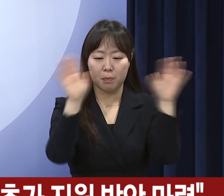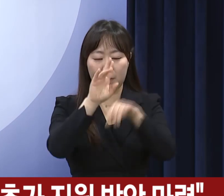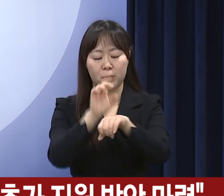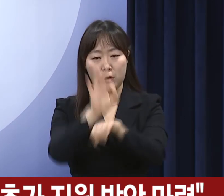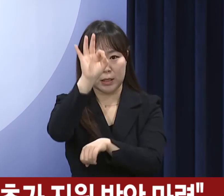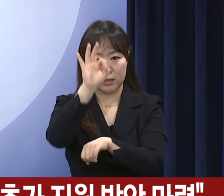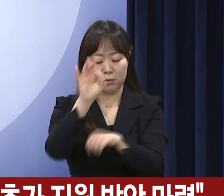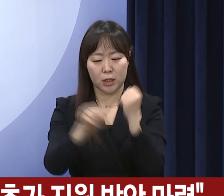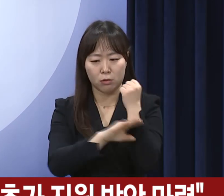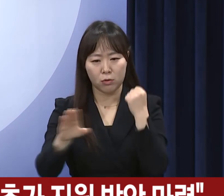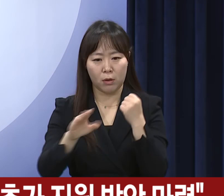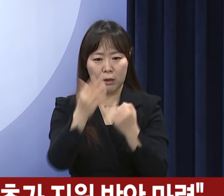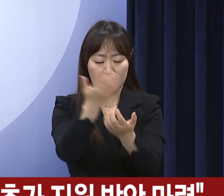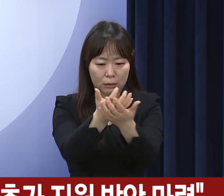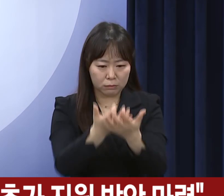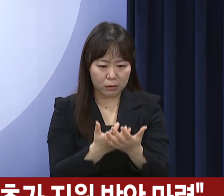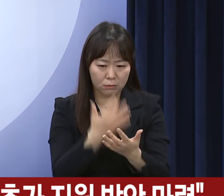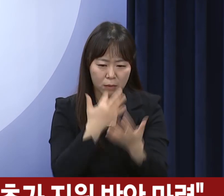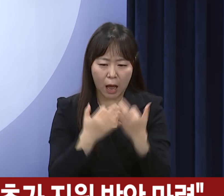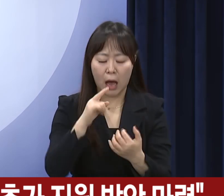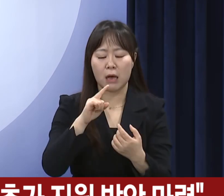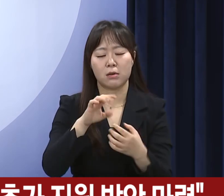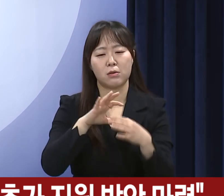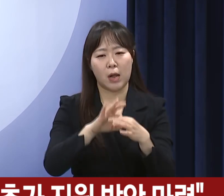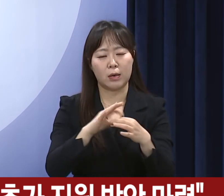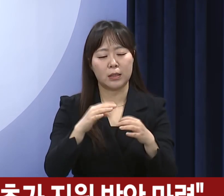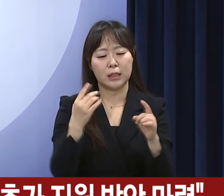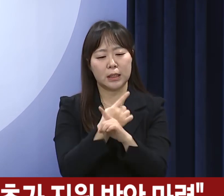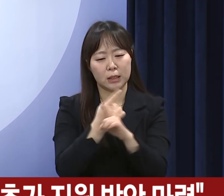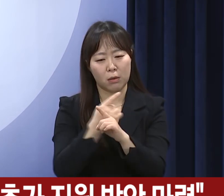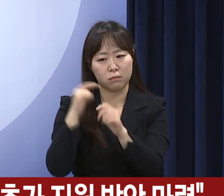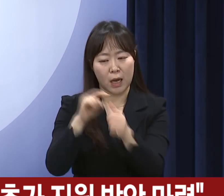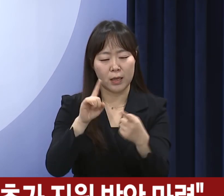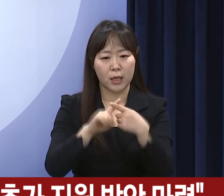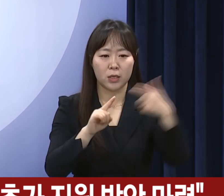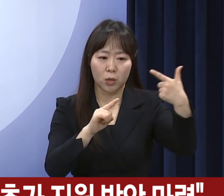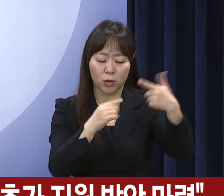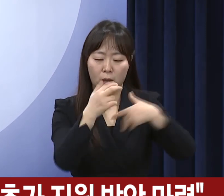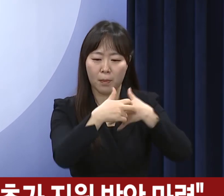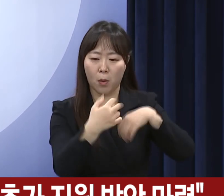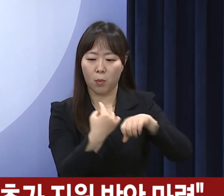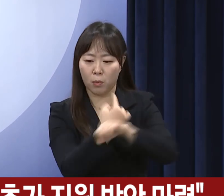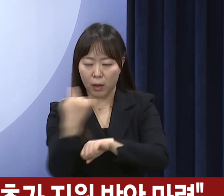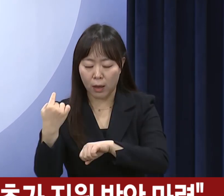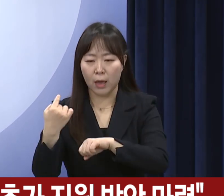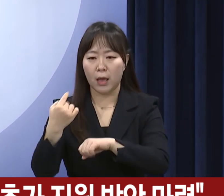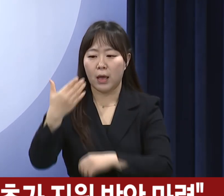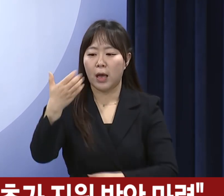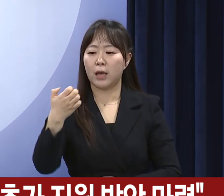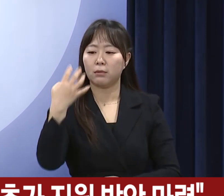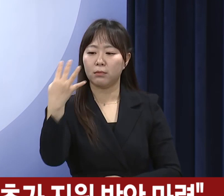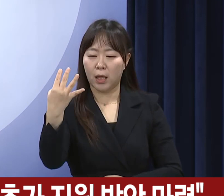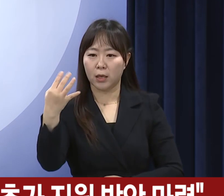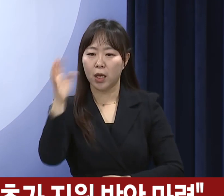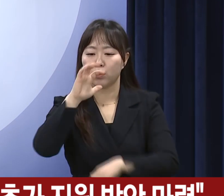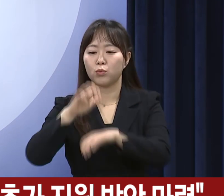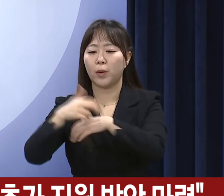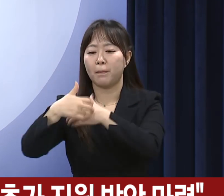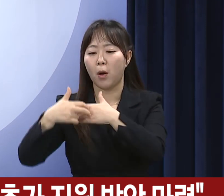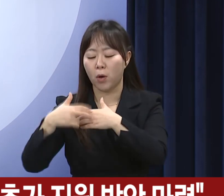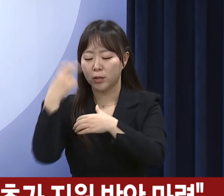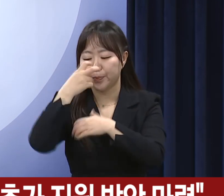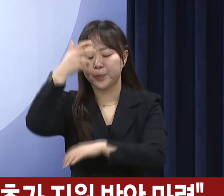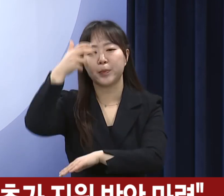자료 부실 제출로 시정명령 예정인 6개 병원을 제외한 94개 수련병원에 대한